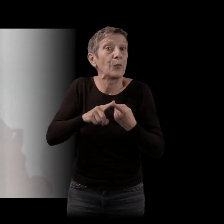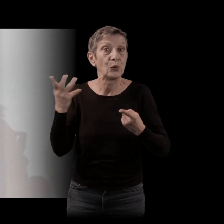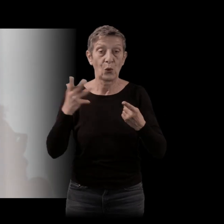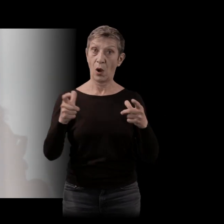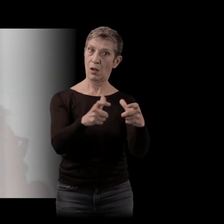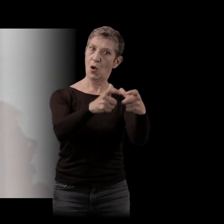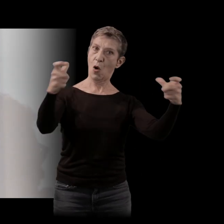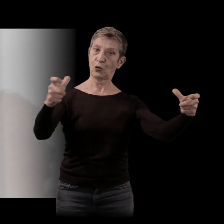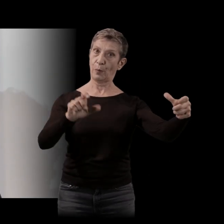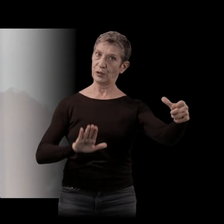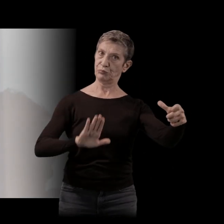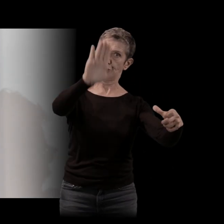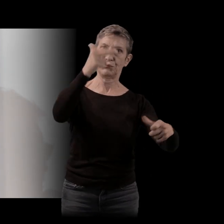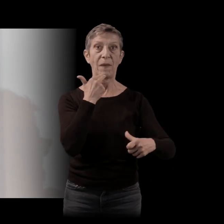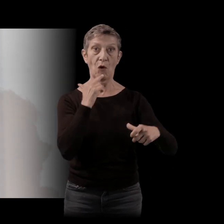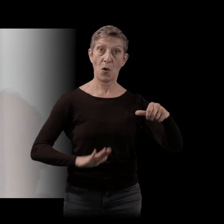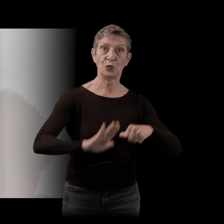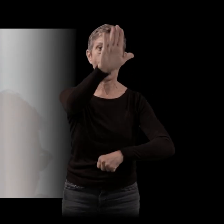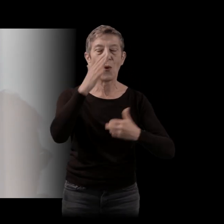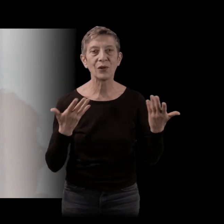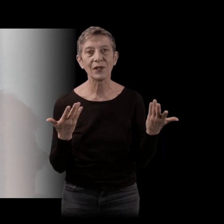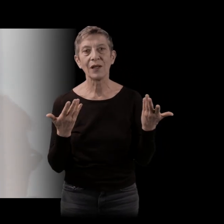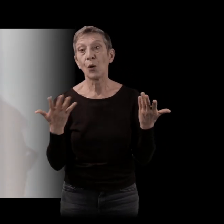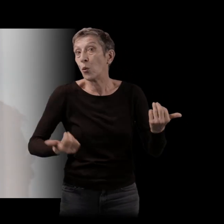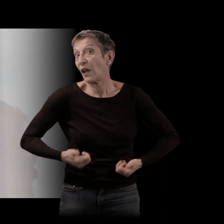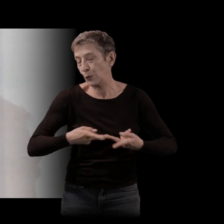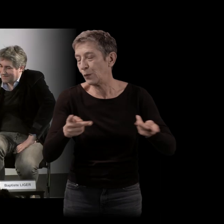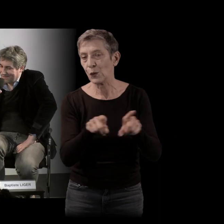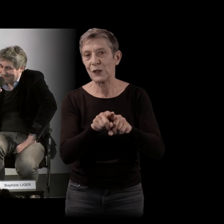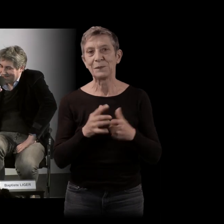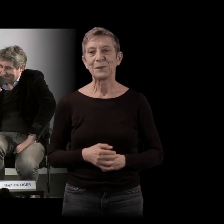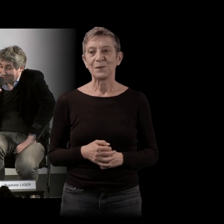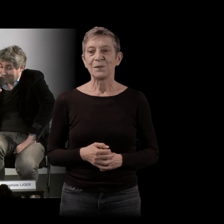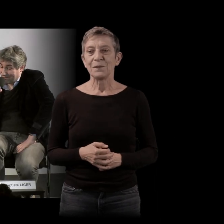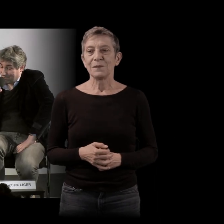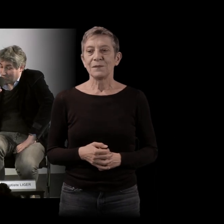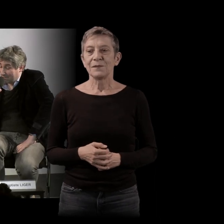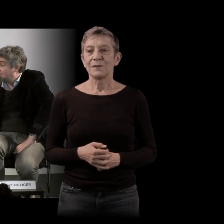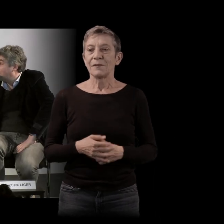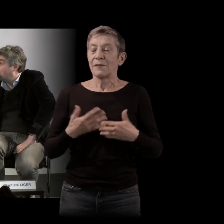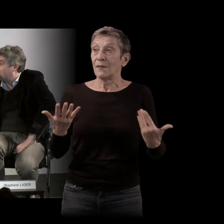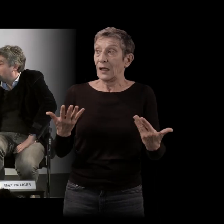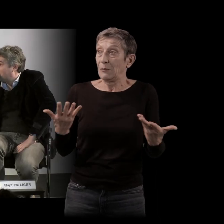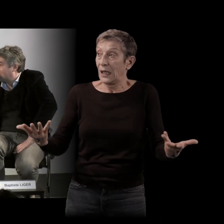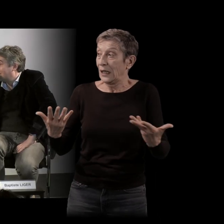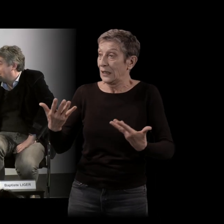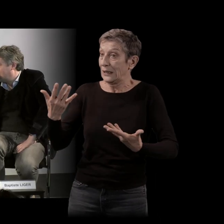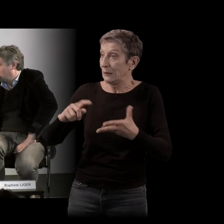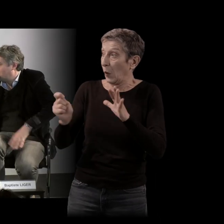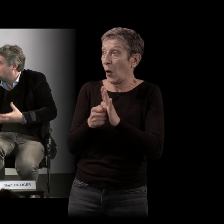performance des entreprises ou des services publics. Et donc, à un moment de sa vie, ça ne pas forcément bien passé. Elle est peut-être un